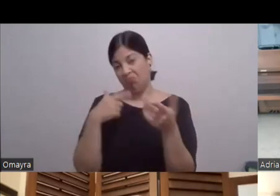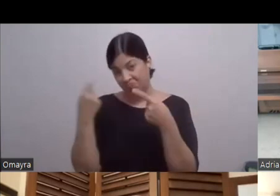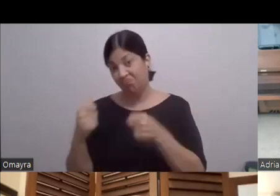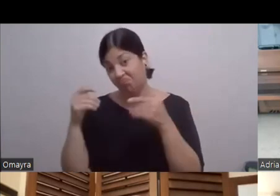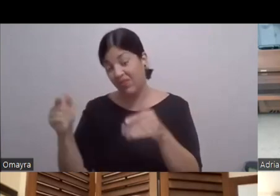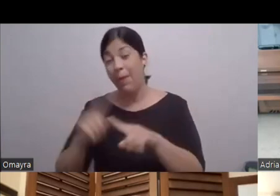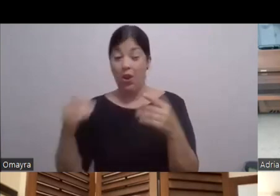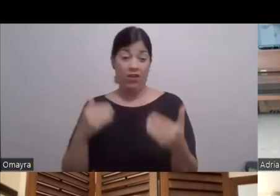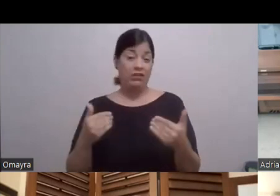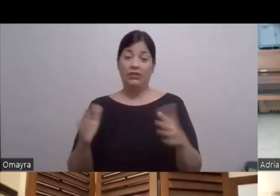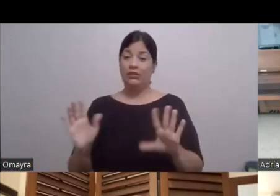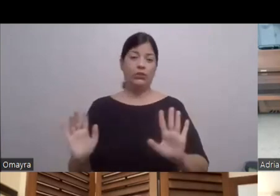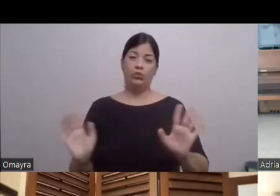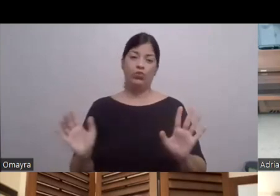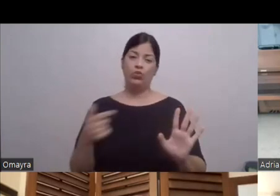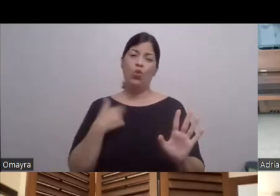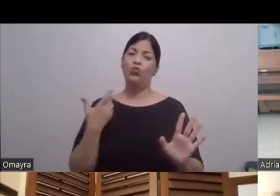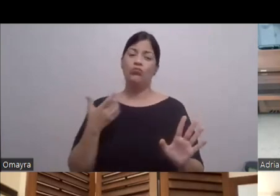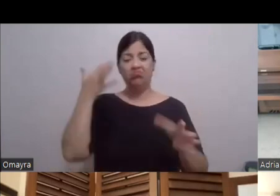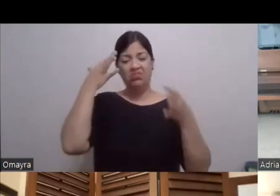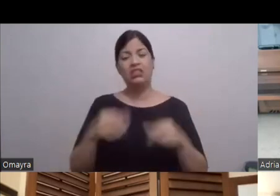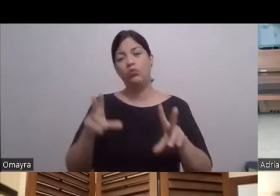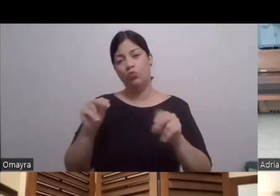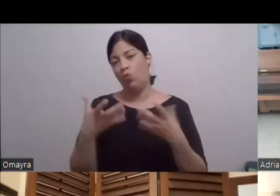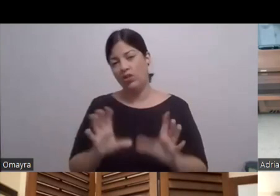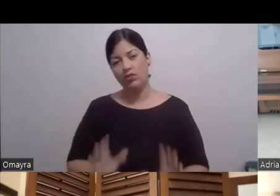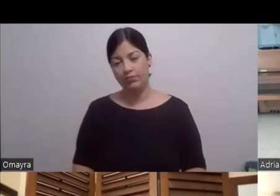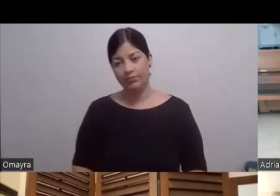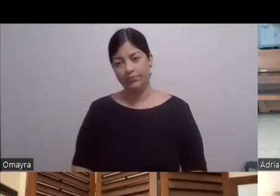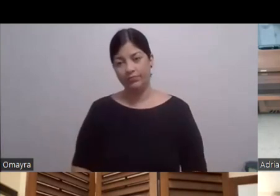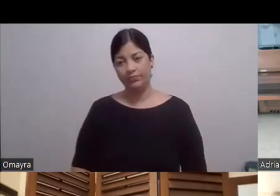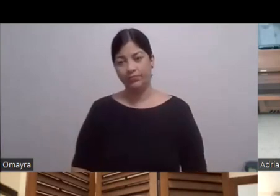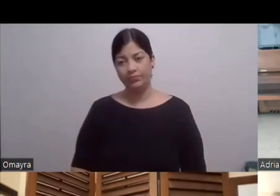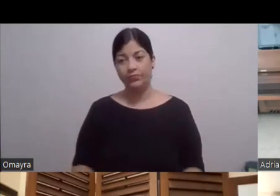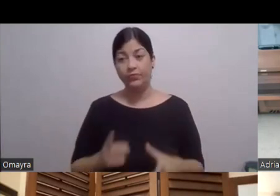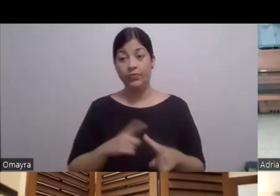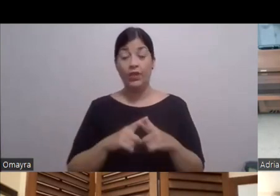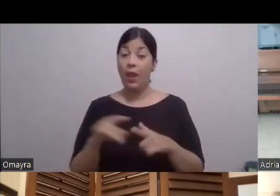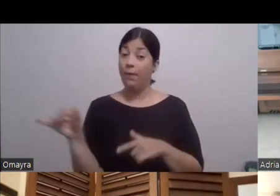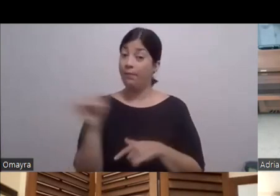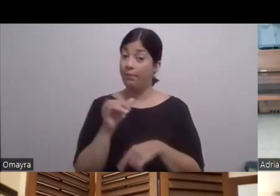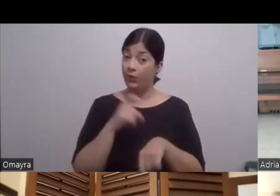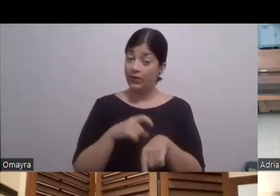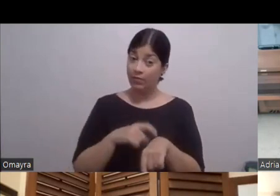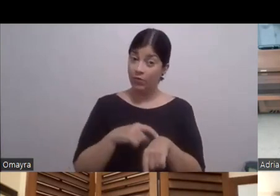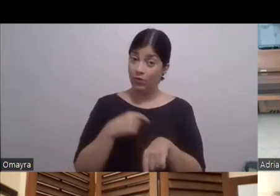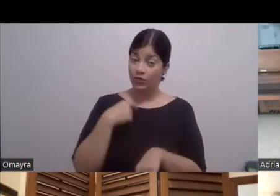No quise hacerlo Por esa razón Y Al mismo tiempo Dije Deja a ver si Dios Quiere que yo